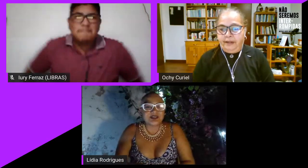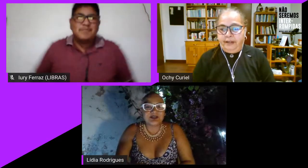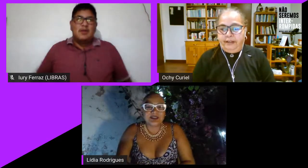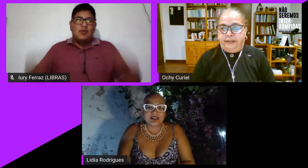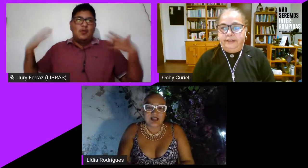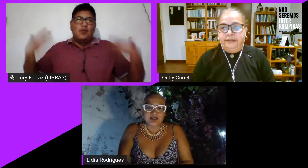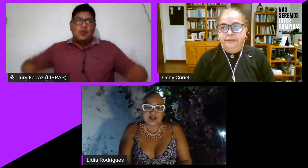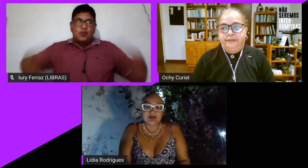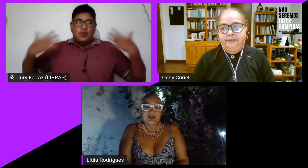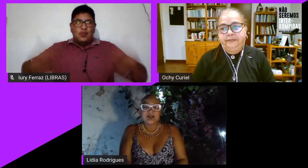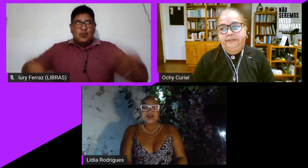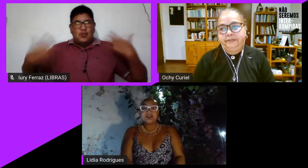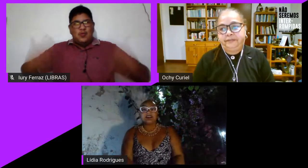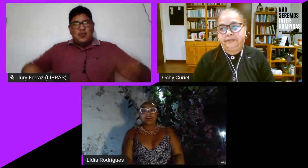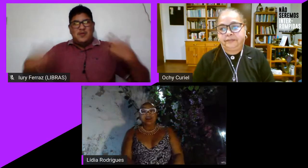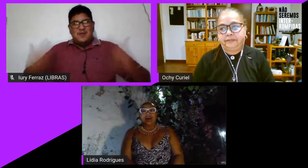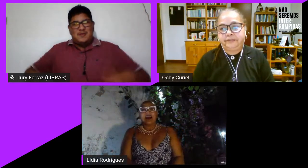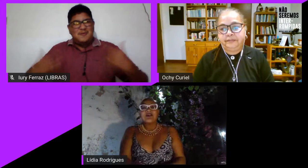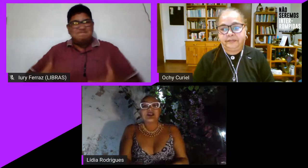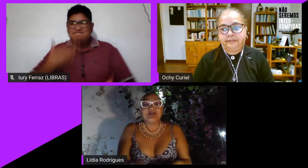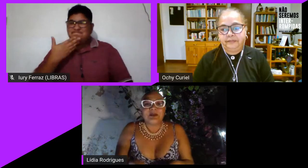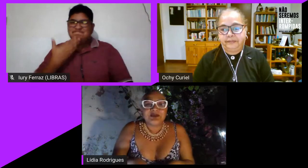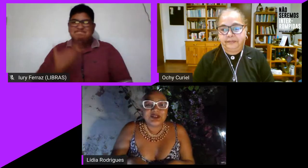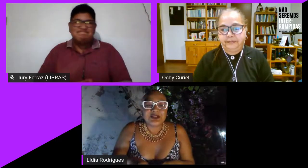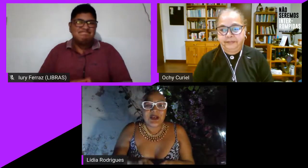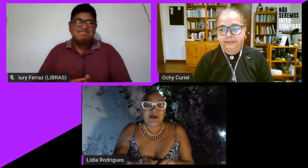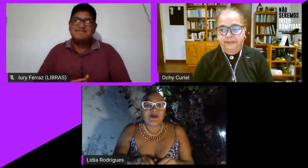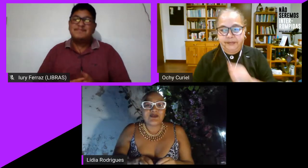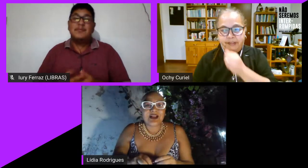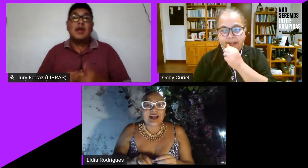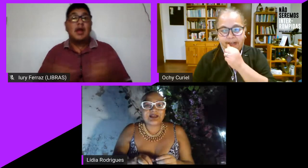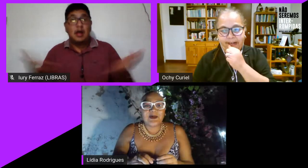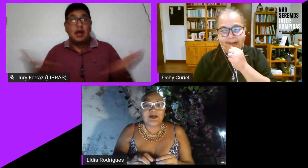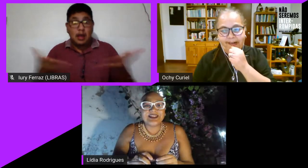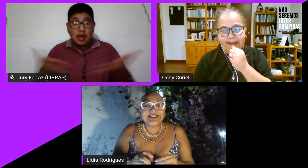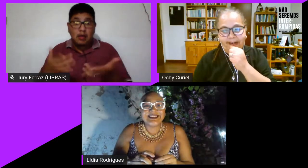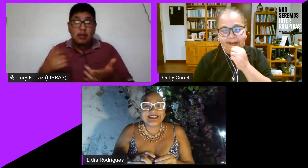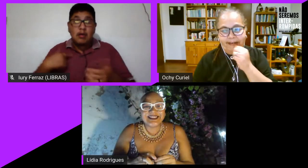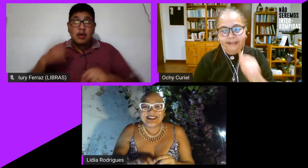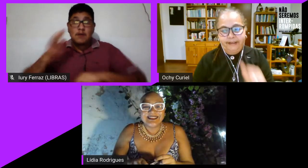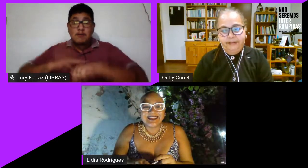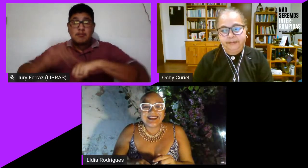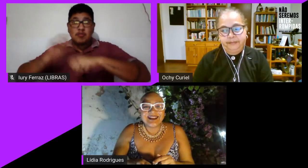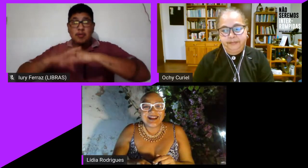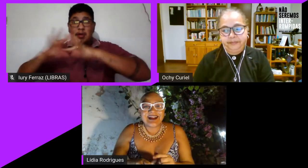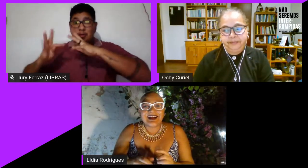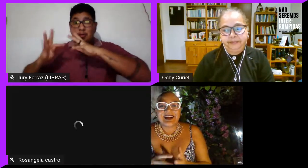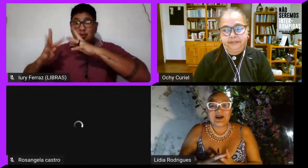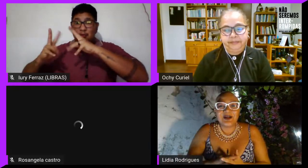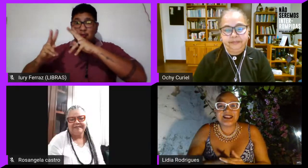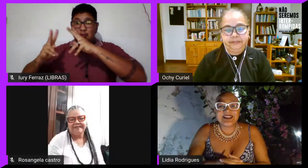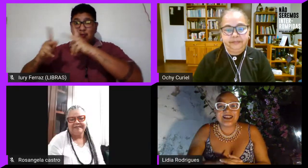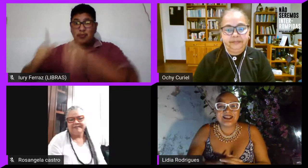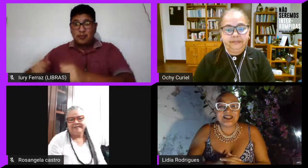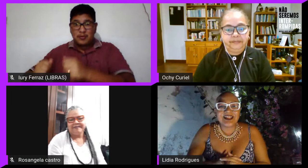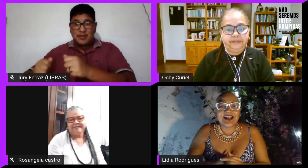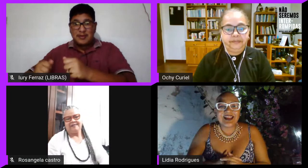fantástico fantástico ahora vamos convocar todas a